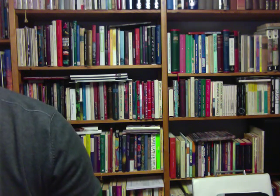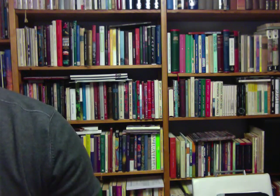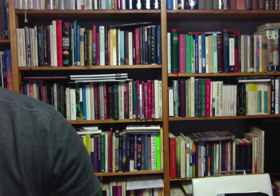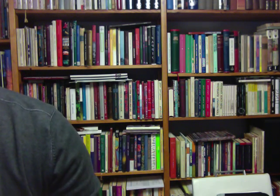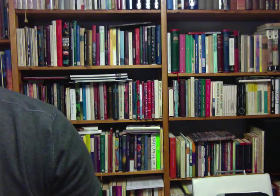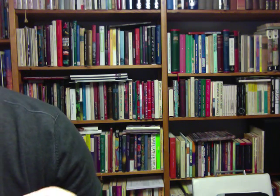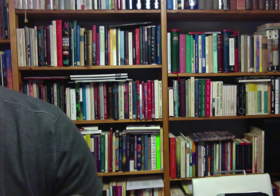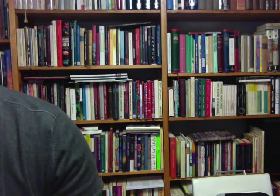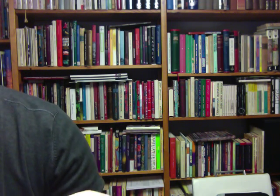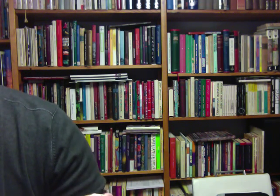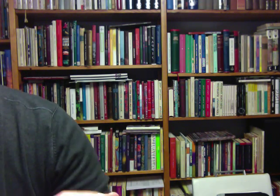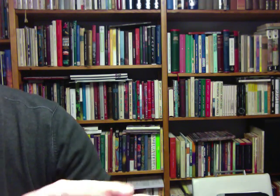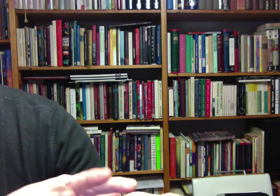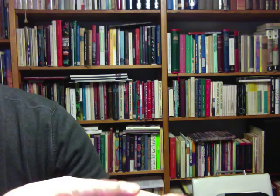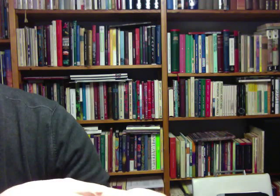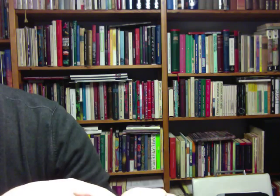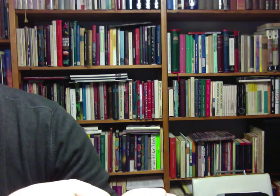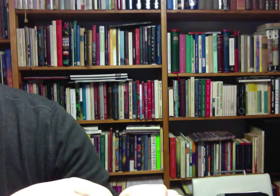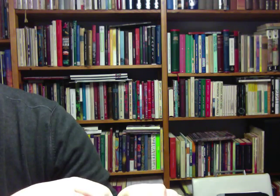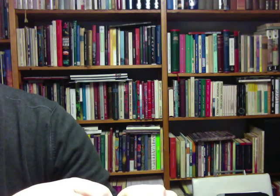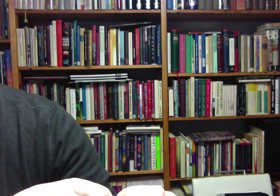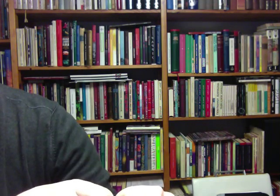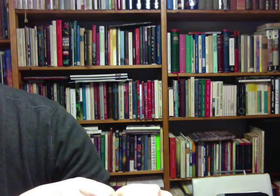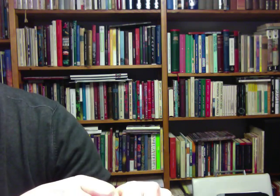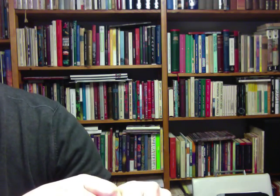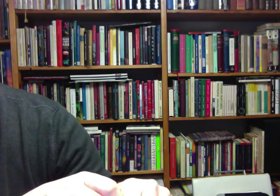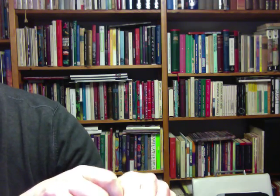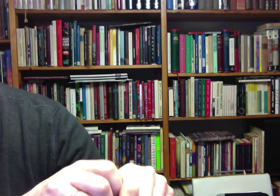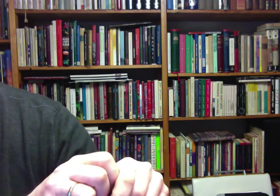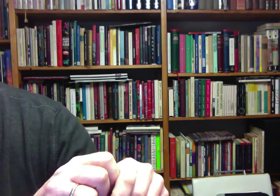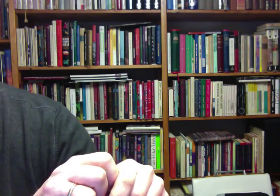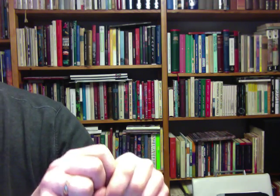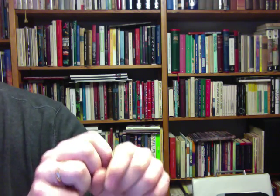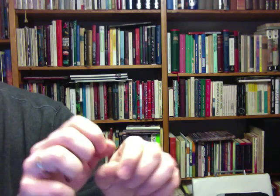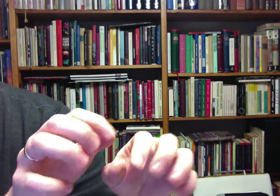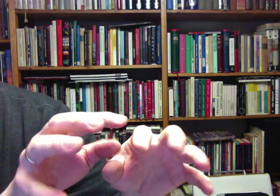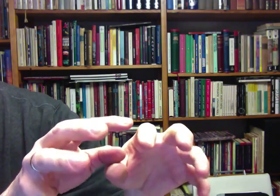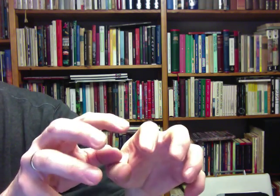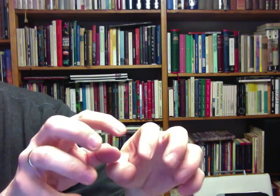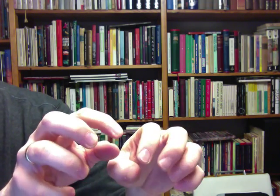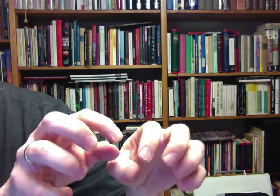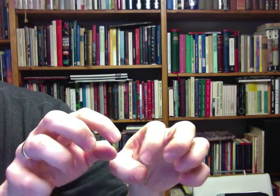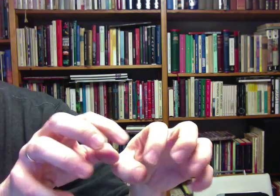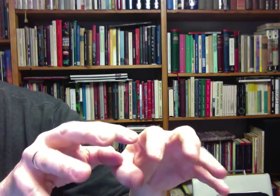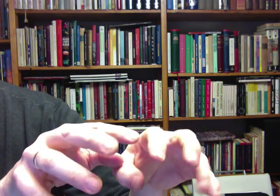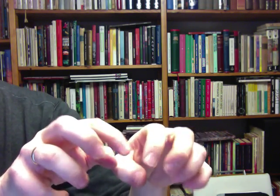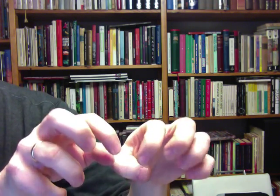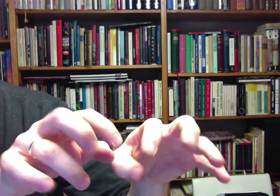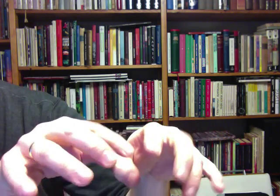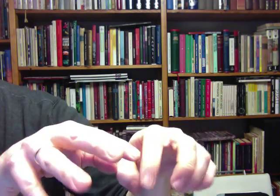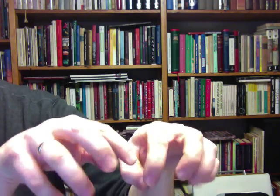kymmenen tässä otetaan yhteen. Älä tavoittele lähimmäisesi omaisuutta, puolisoa,